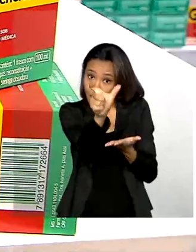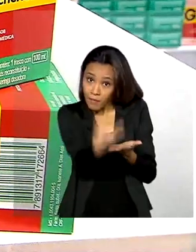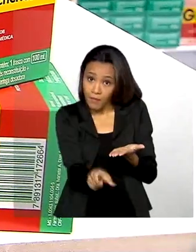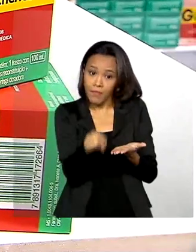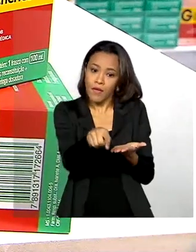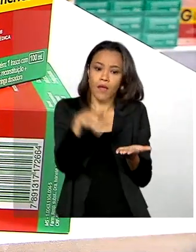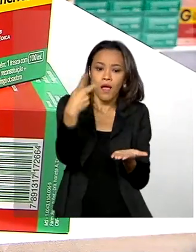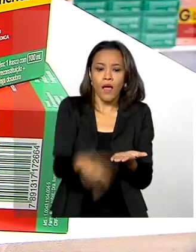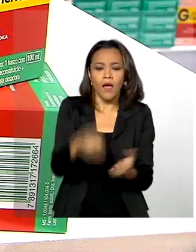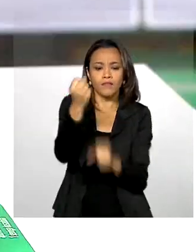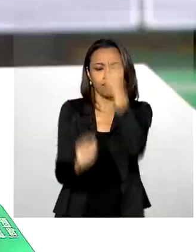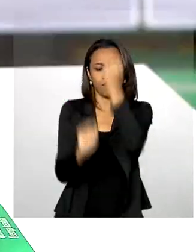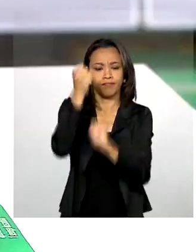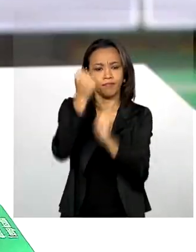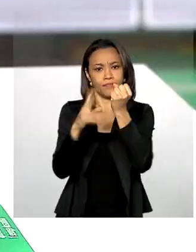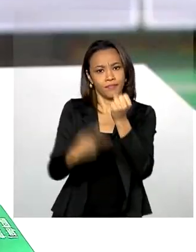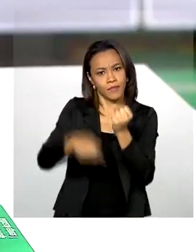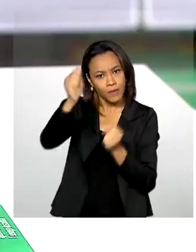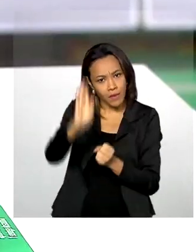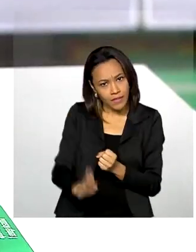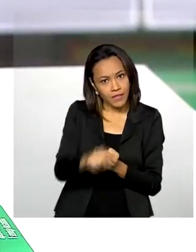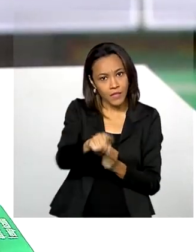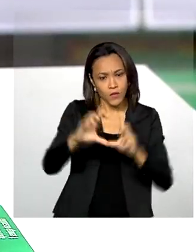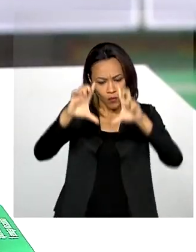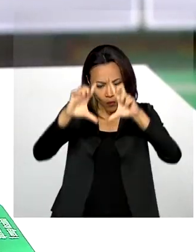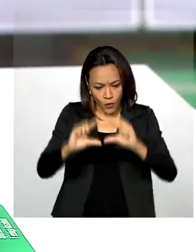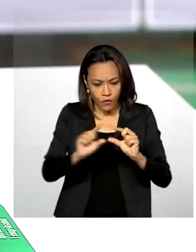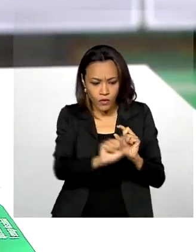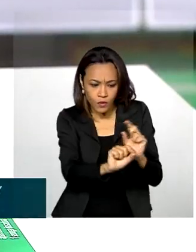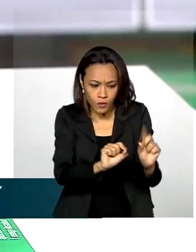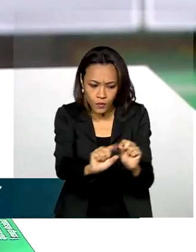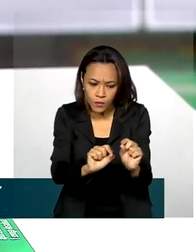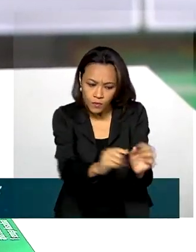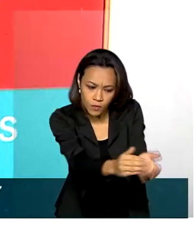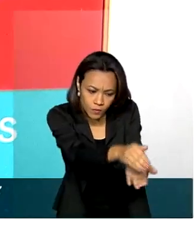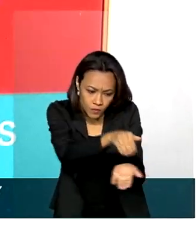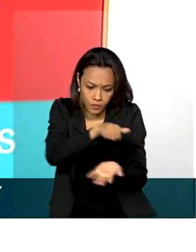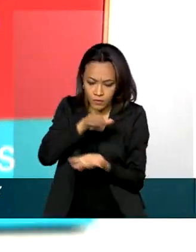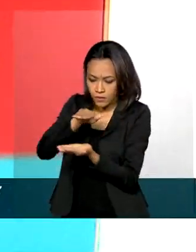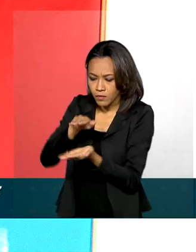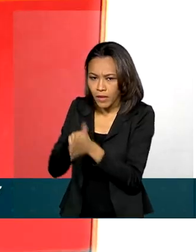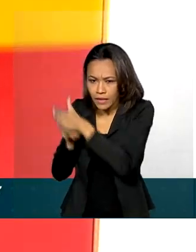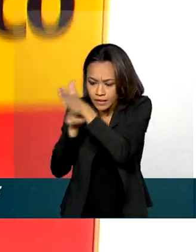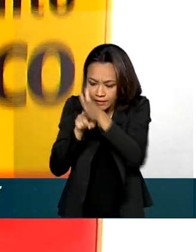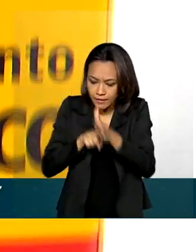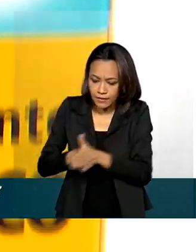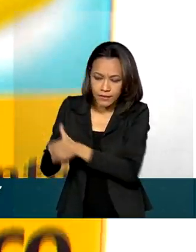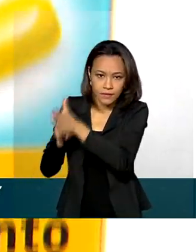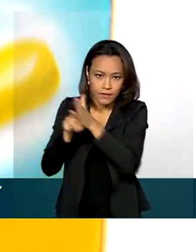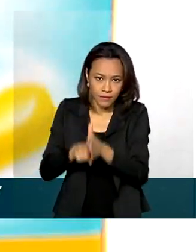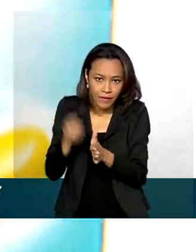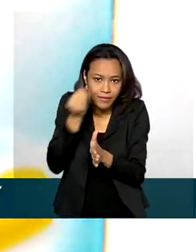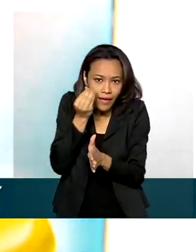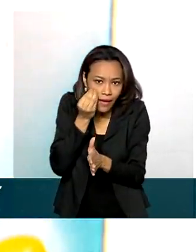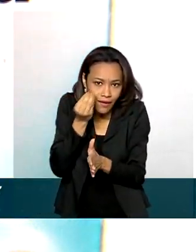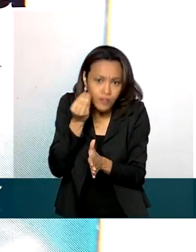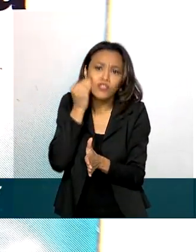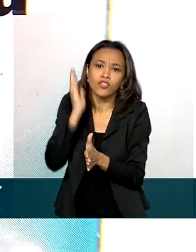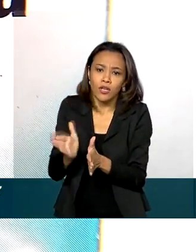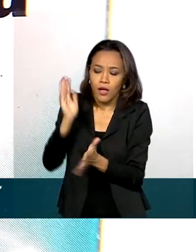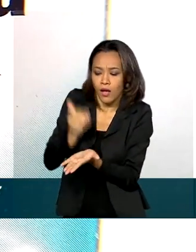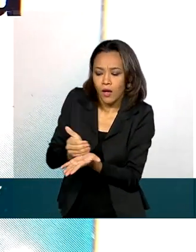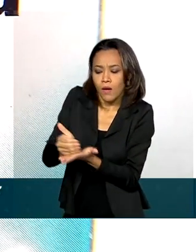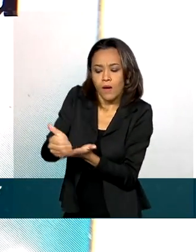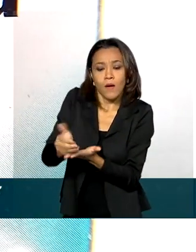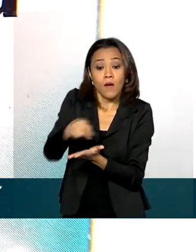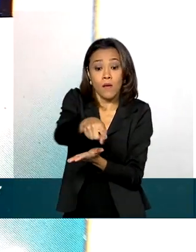fabricação nacional de baixo custo, foi selecionada para estudos com voluntários, a campanha de testes foi iniciada